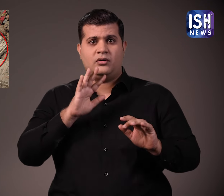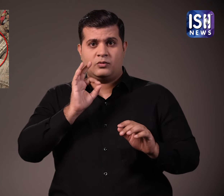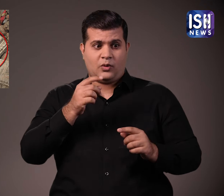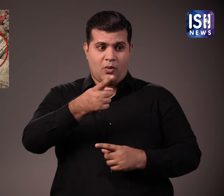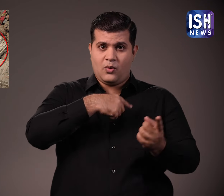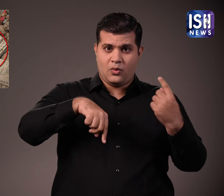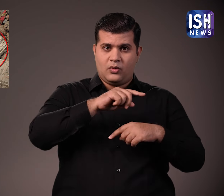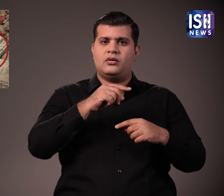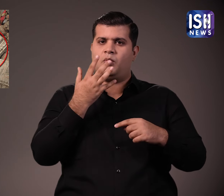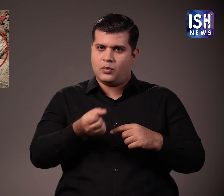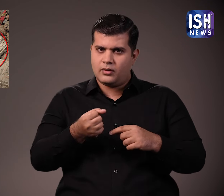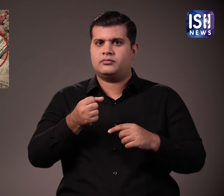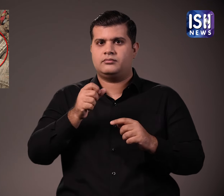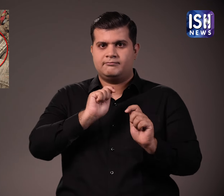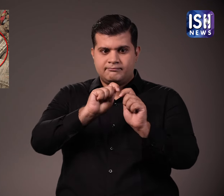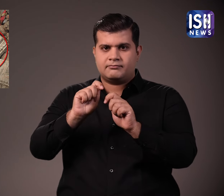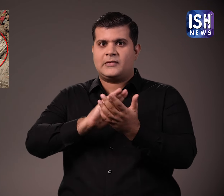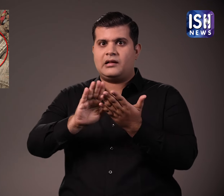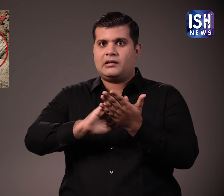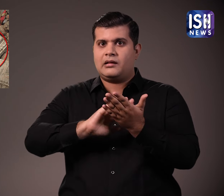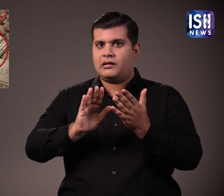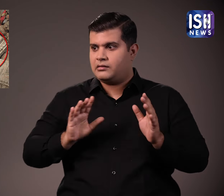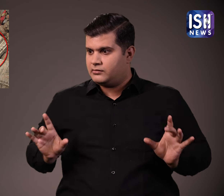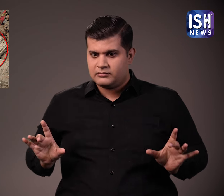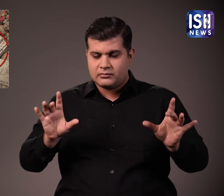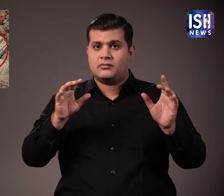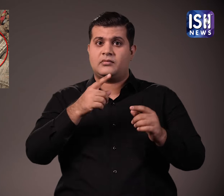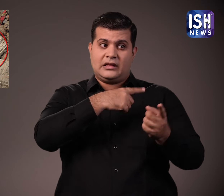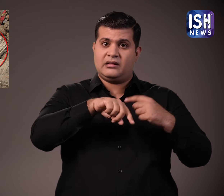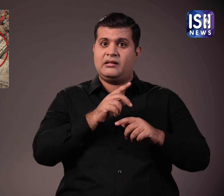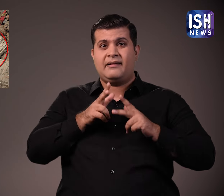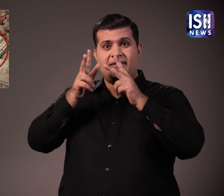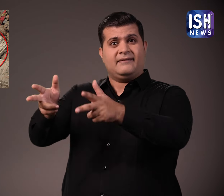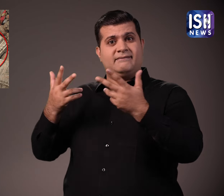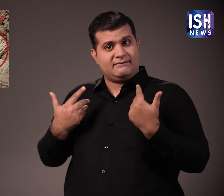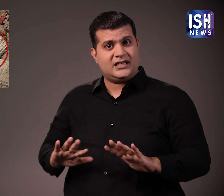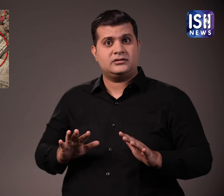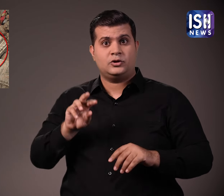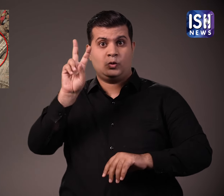20 दिन पहले काम शुरू होने से पहले ही लोगों को इन्हें हटाने की सूचना दे दी गई थी.